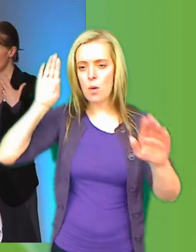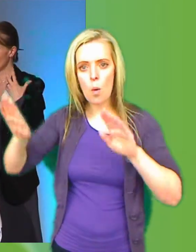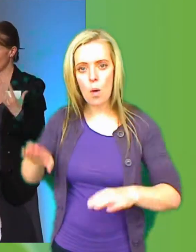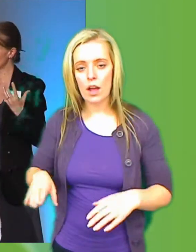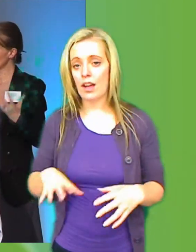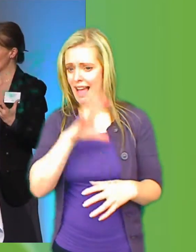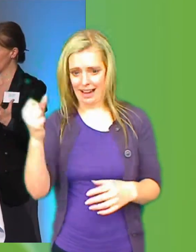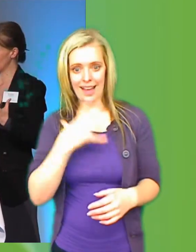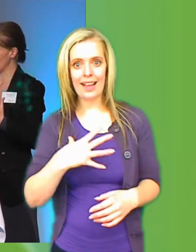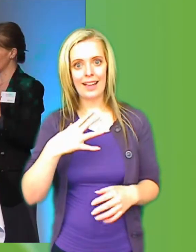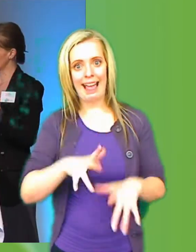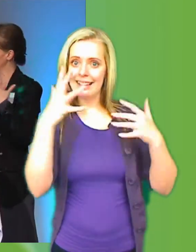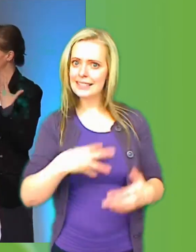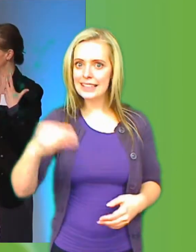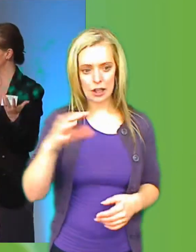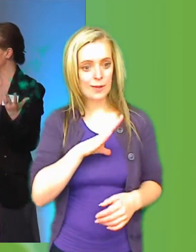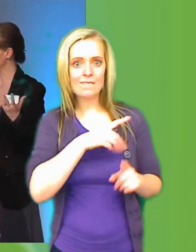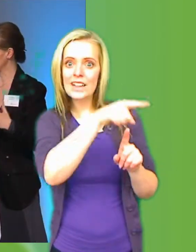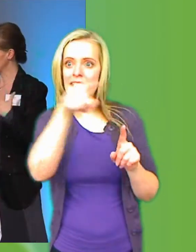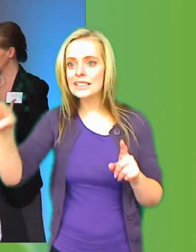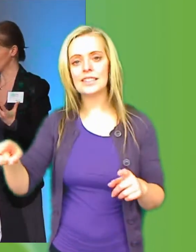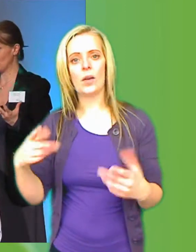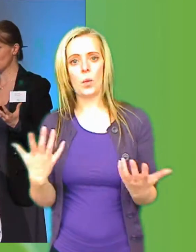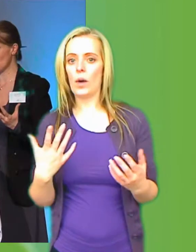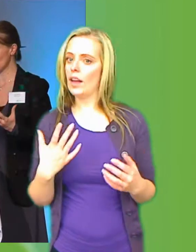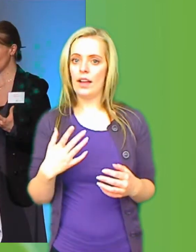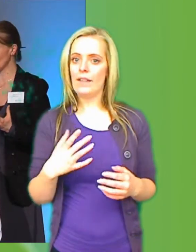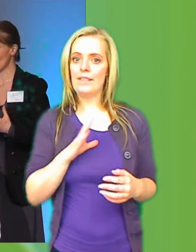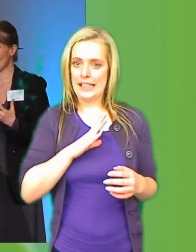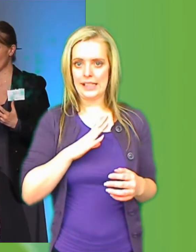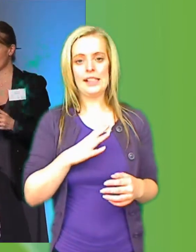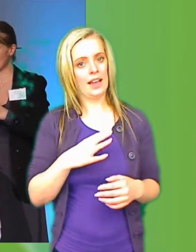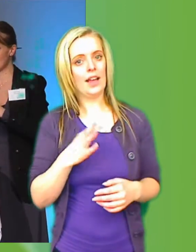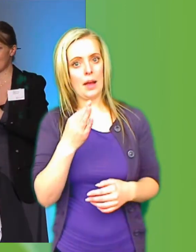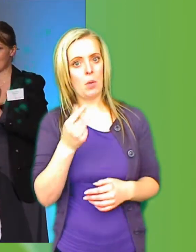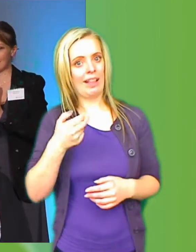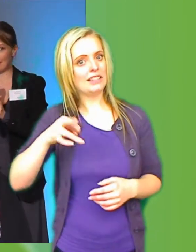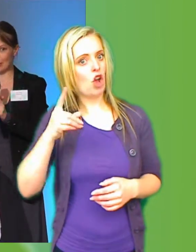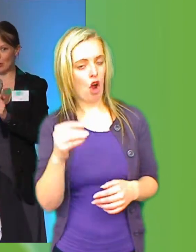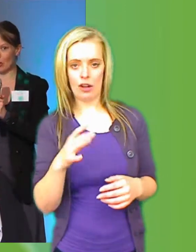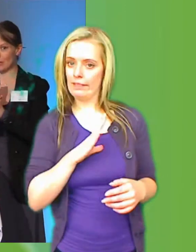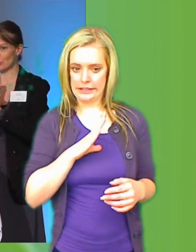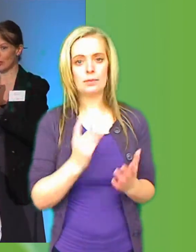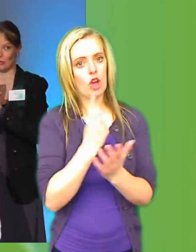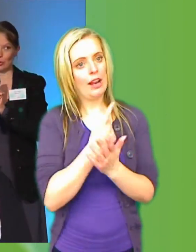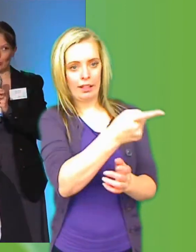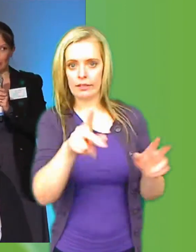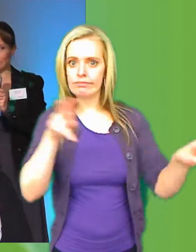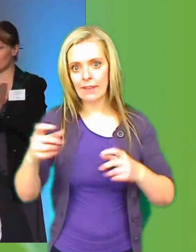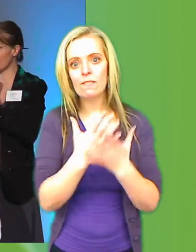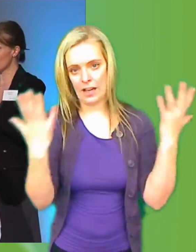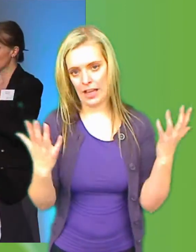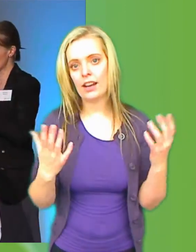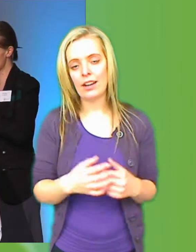som finns fortfarande som potential, som utvecklingspotential för oss. Så jag hoppas att när vi lämnar lokalen så kan vi ta